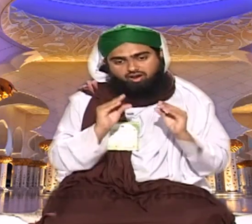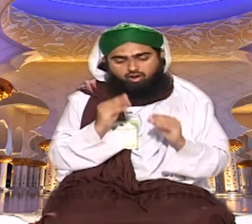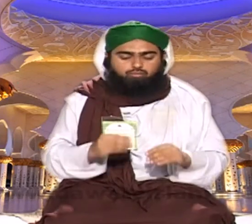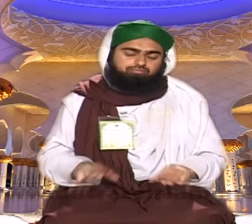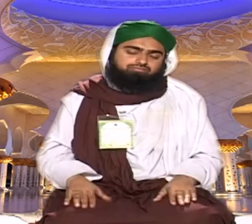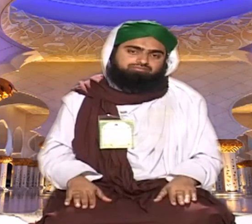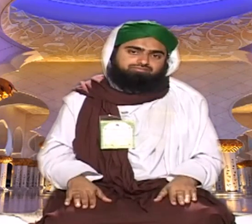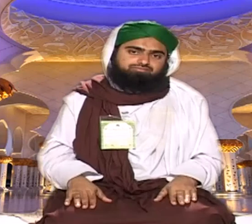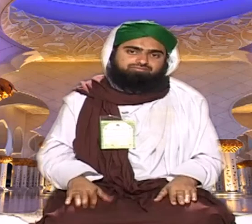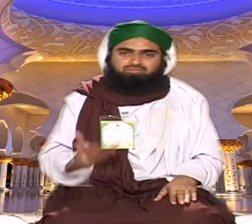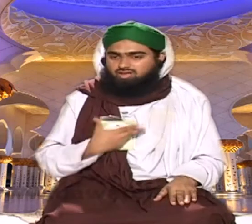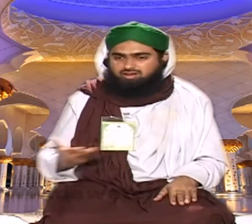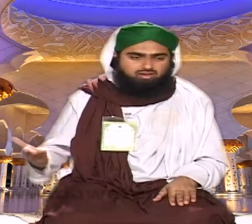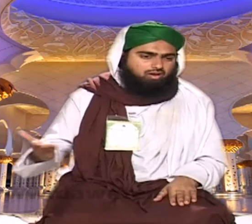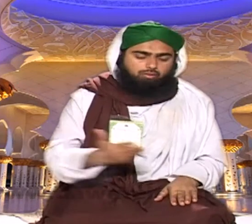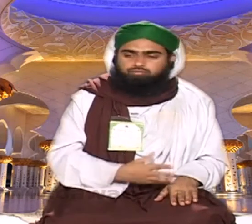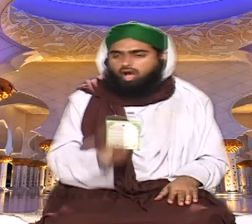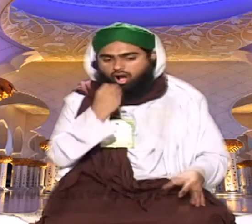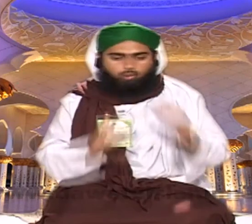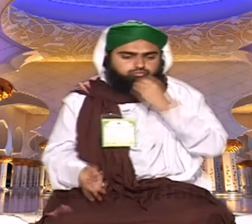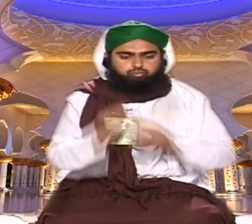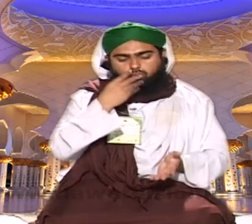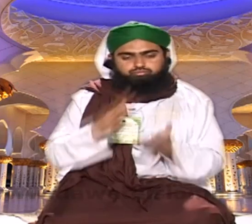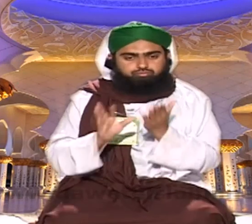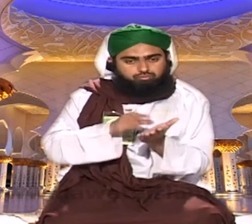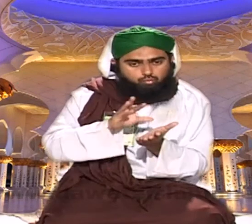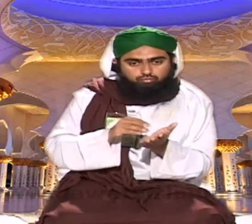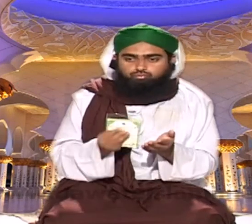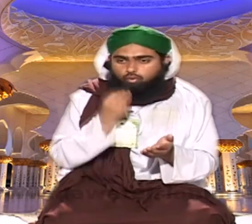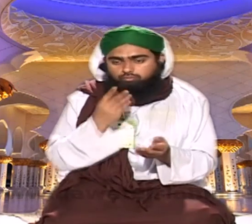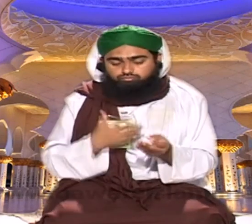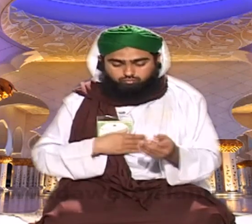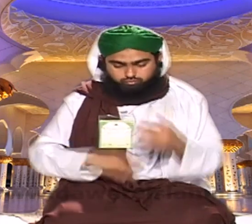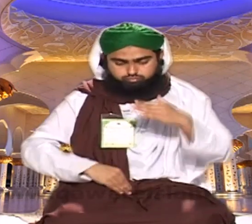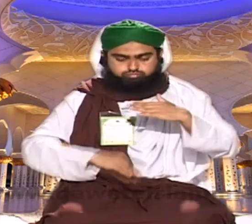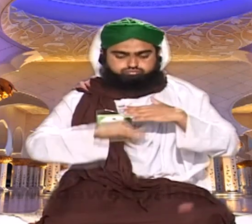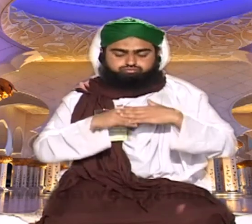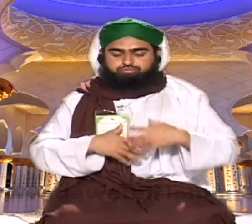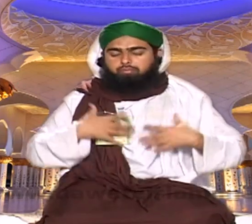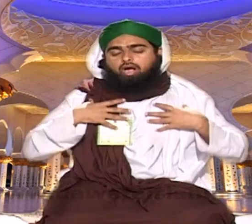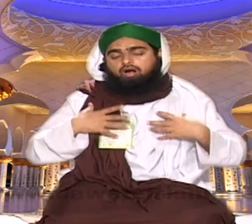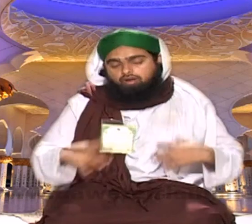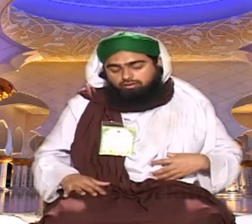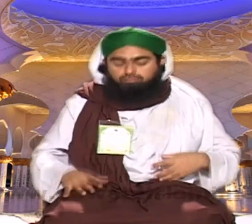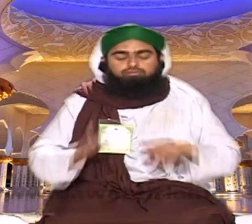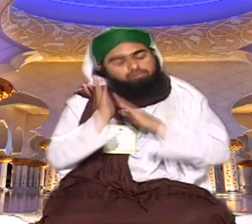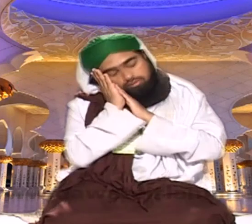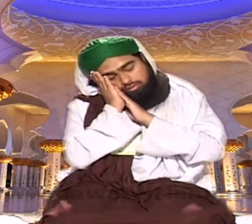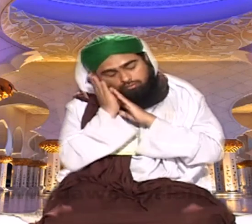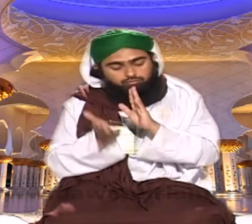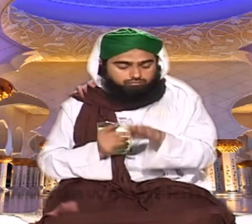ہوتا ہے زیادہ کھانے سے کسل اور سستی پیدا ہوتی ہے نیند زیادہ تنیا اور گہری نیند آتی ہے زیادہ کھانے سے زیادہ